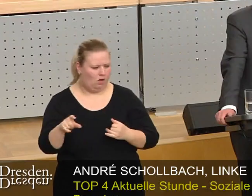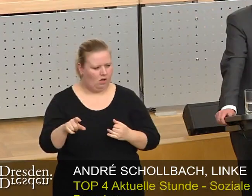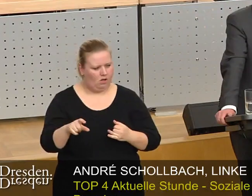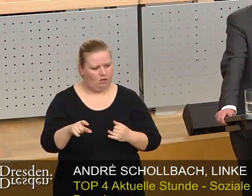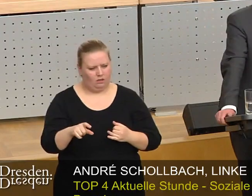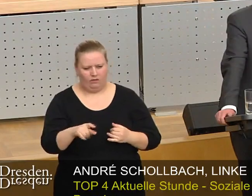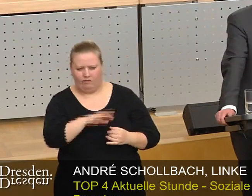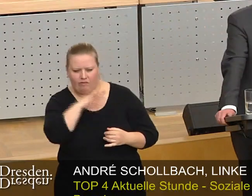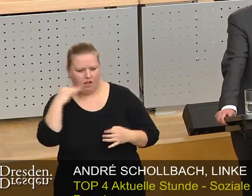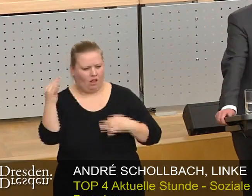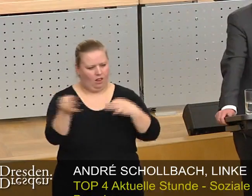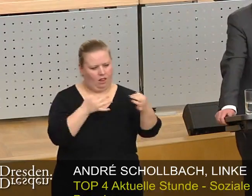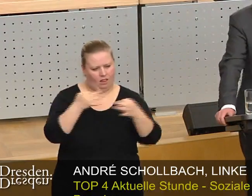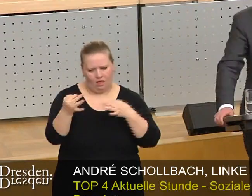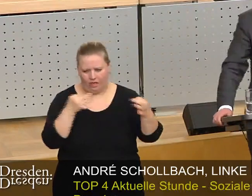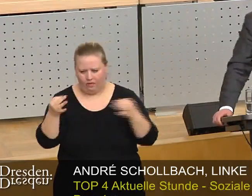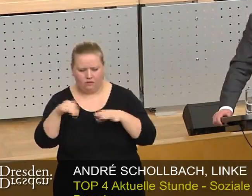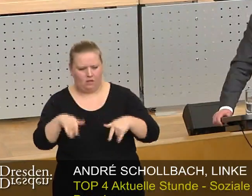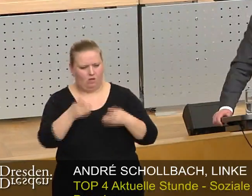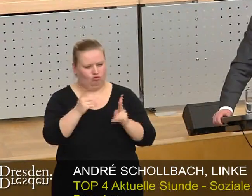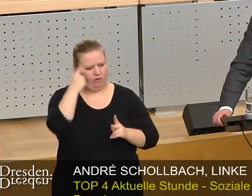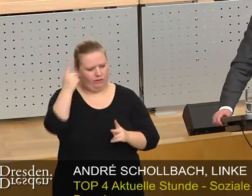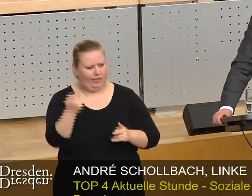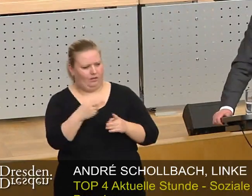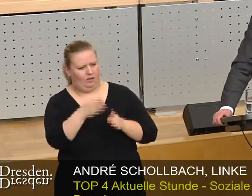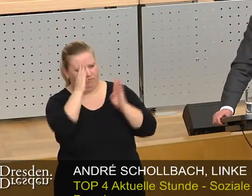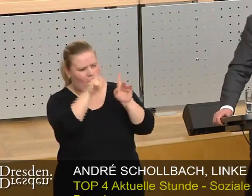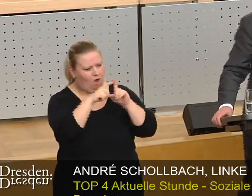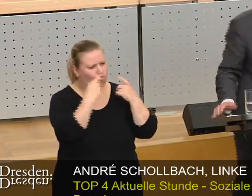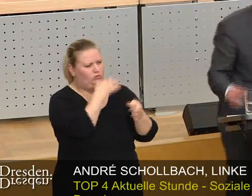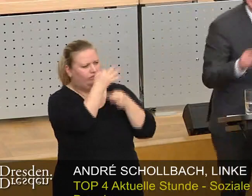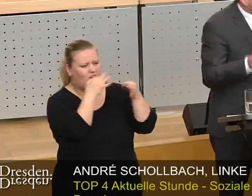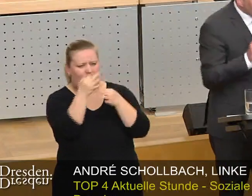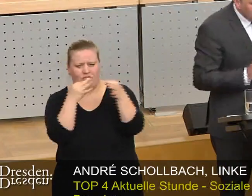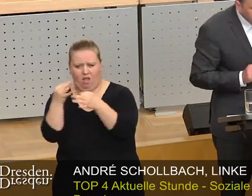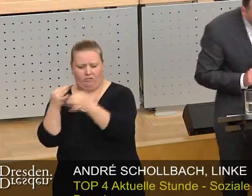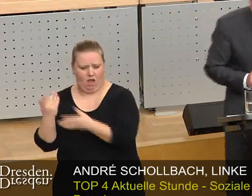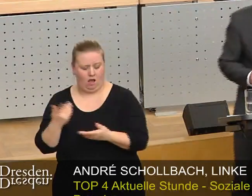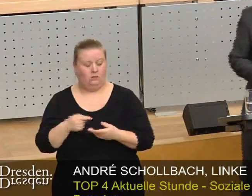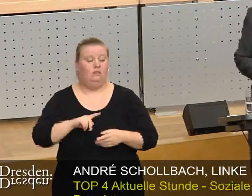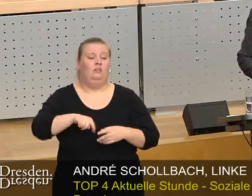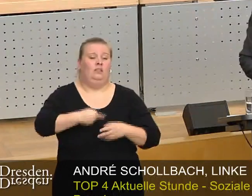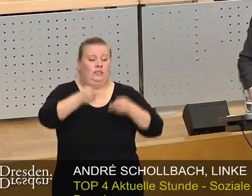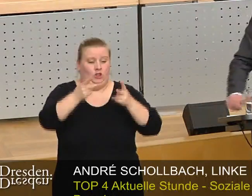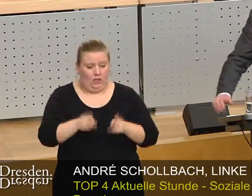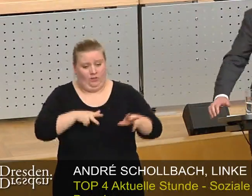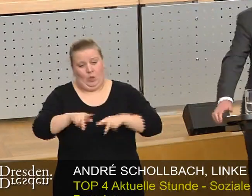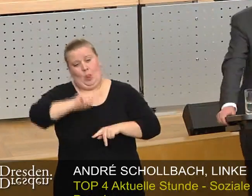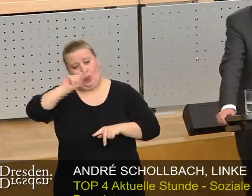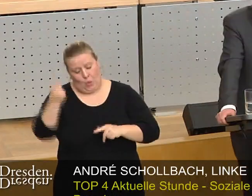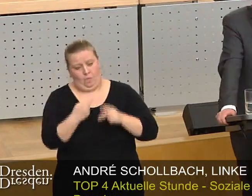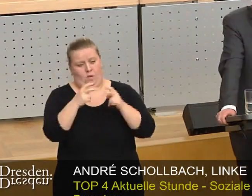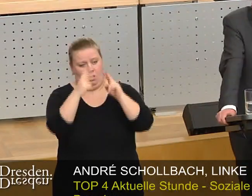nachgefragt von den Stadträtinnen und Stadträten in den Fachausschüssen. Und die Stadtverwaltung hat dann nochmal eine Untersuchung